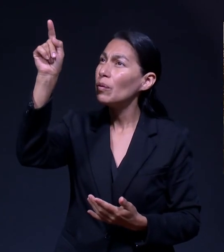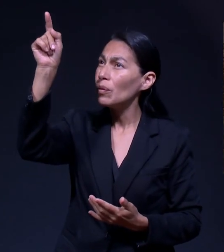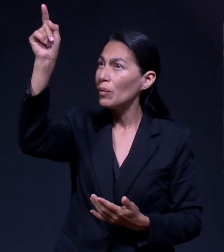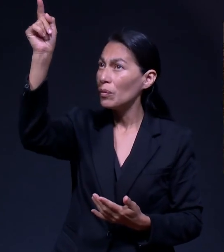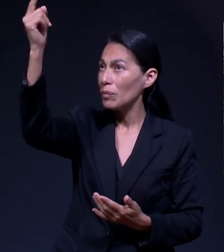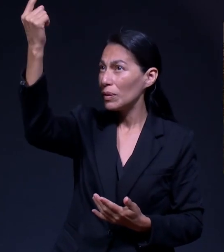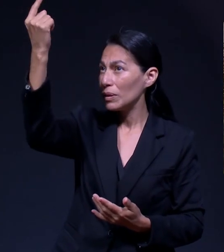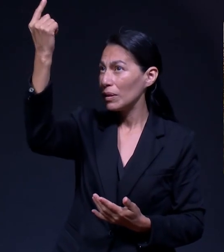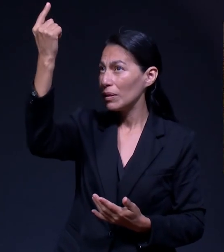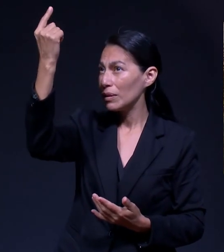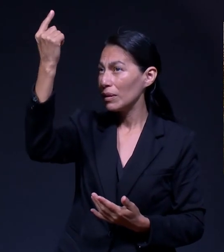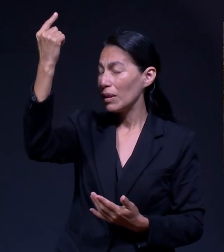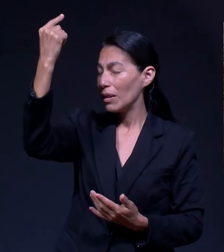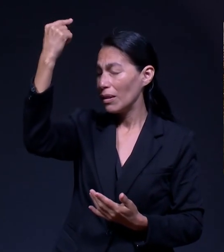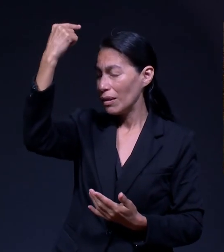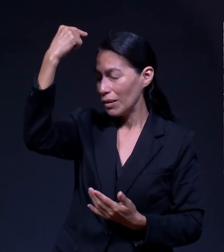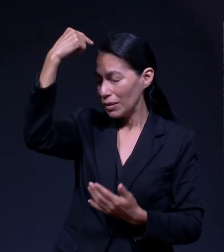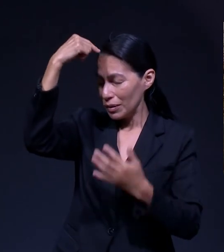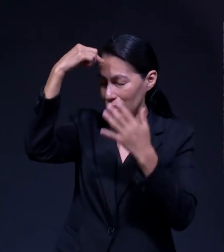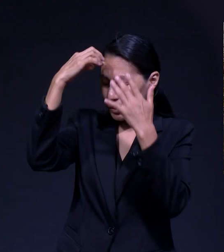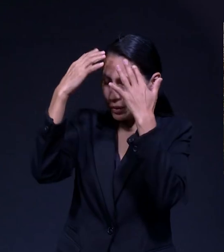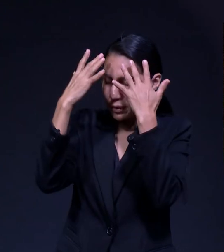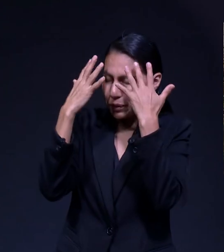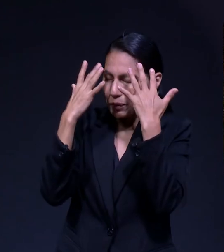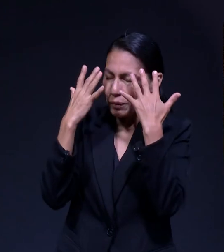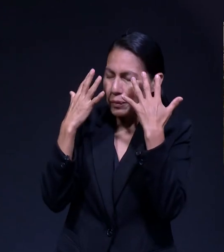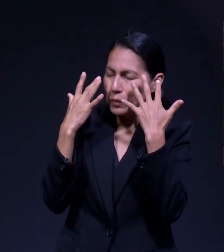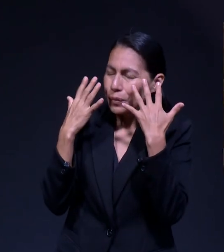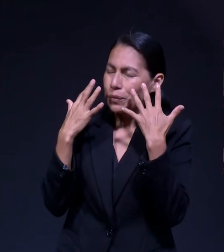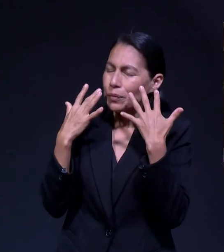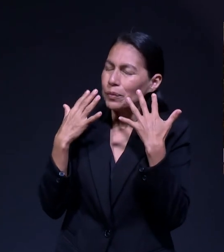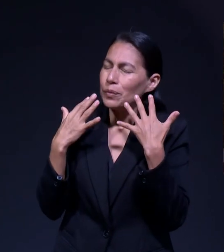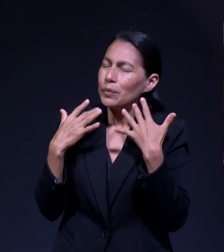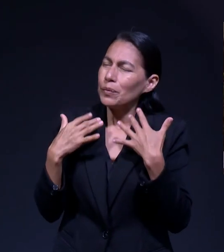Tu presencia En mi